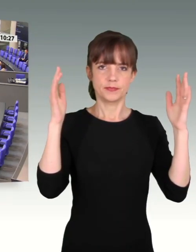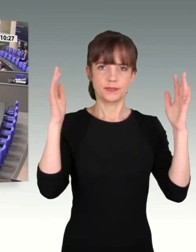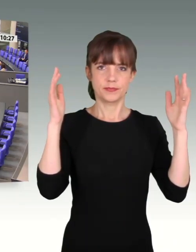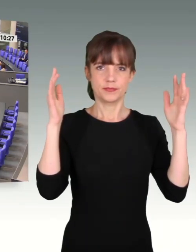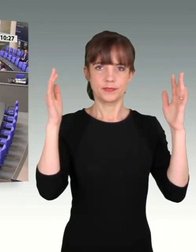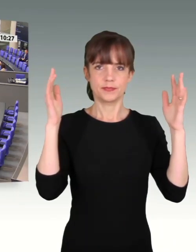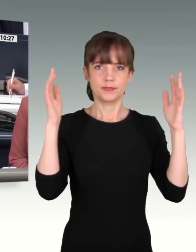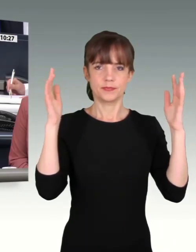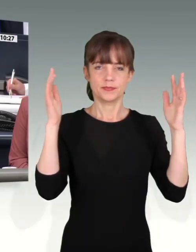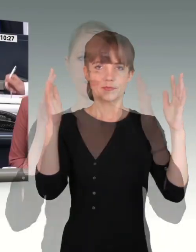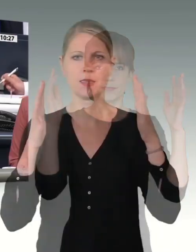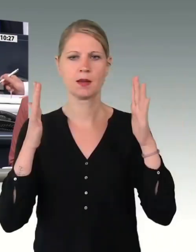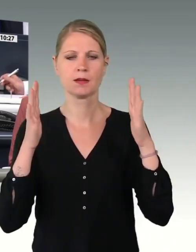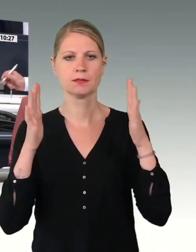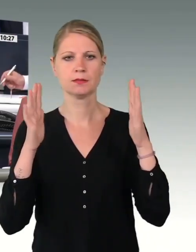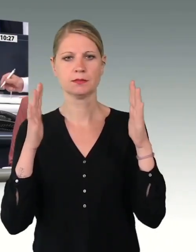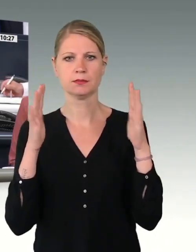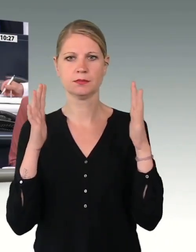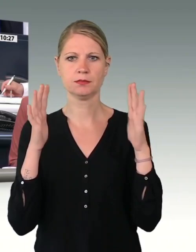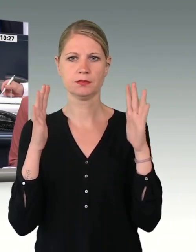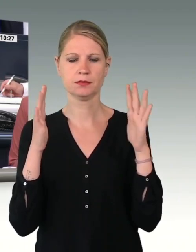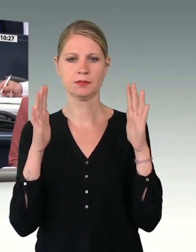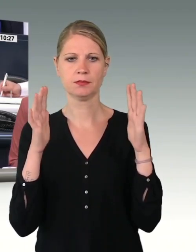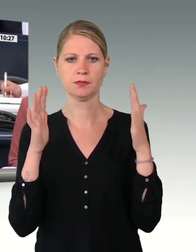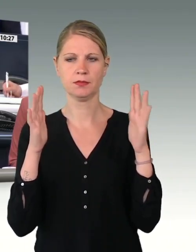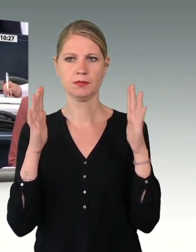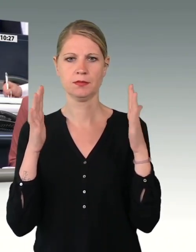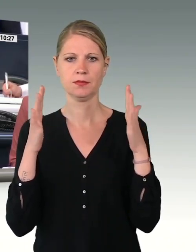Nächster Redner ist für die SPD-Fraktion Dirk Vöpel.